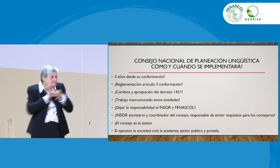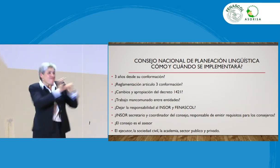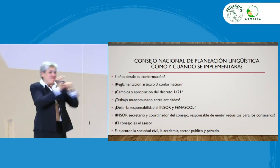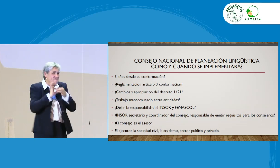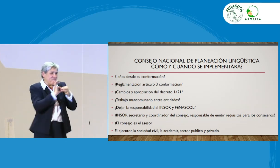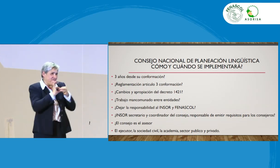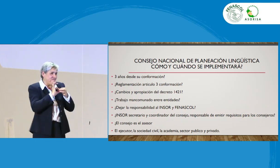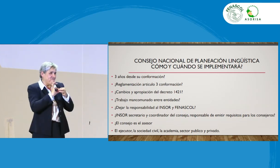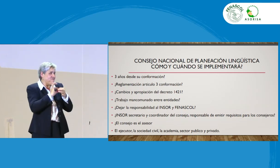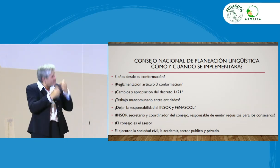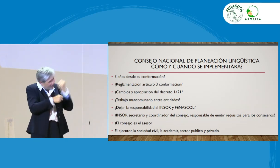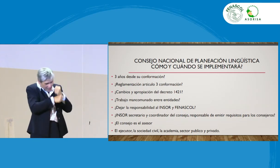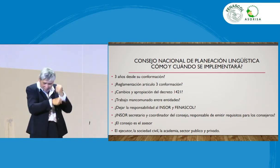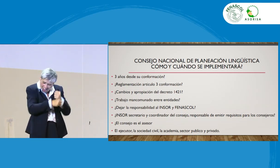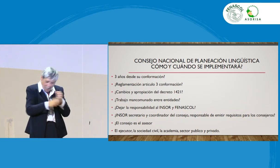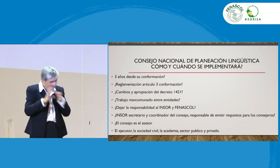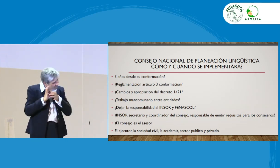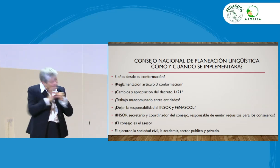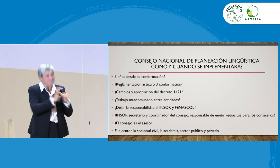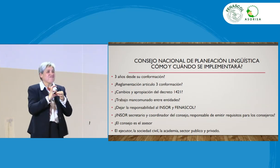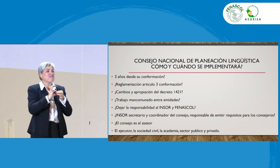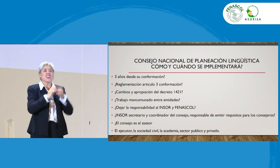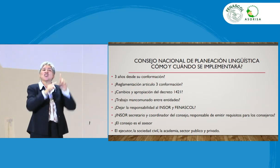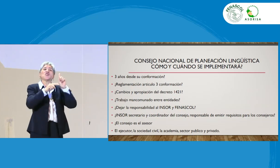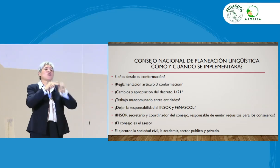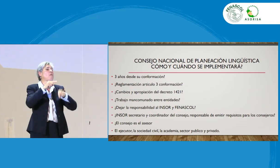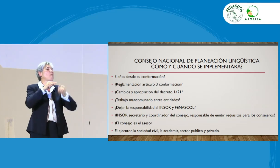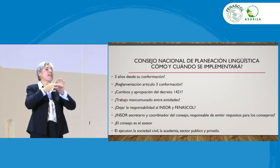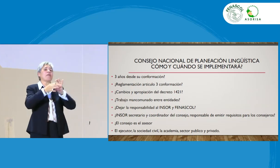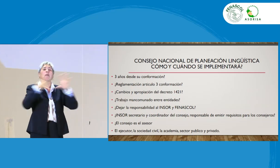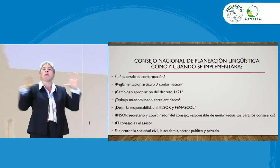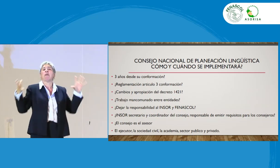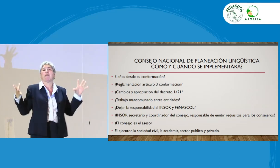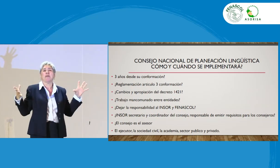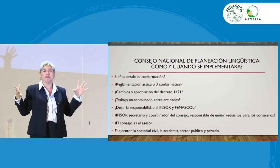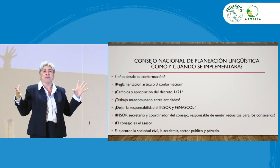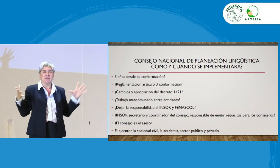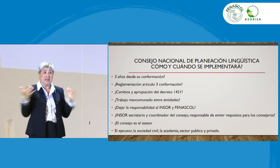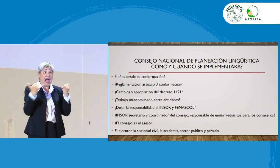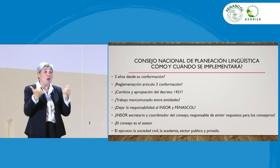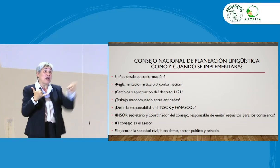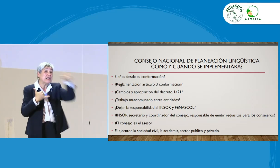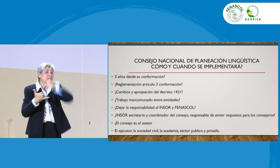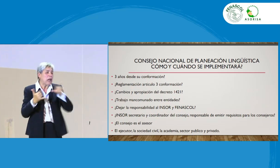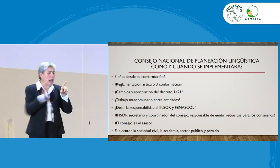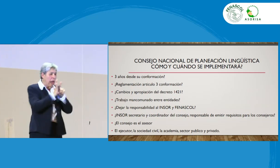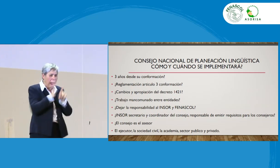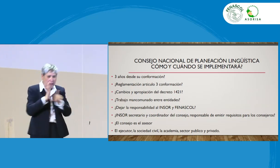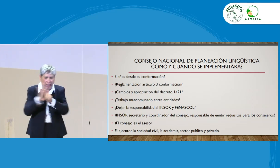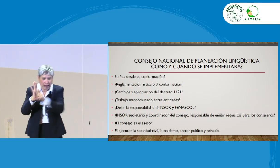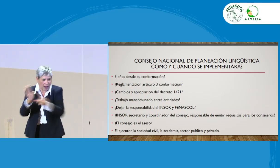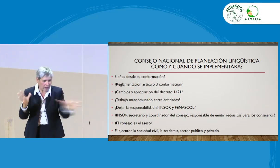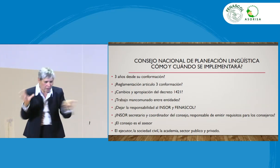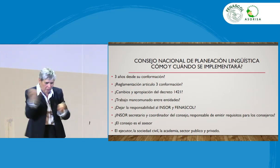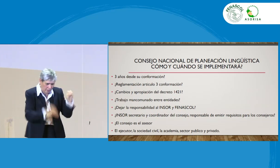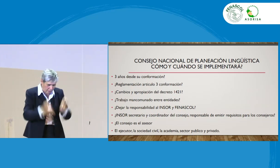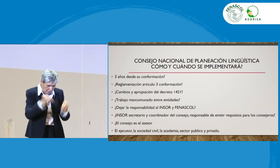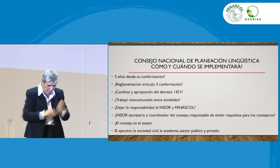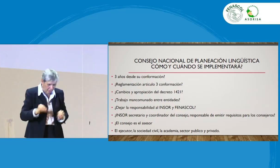unidos, se tienen que trabajar los dos unidos, no podemos desligar uno del otro, son las, la ley, pues, pues,